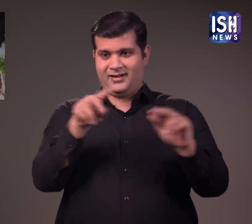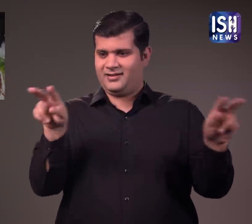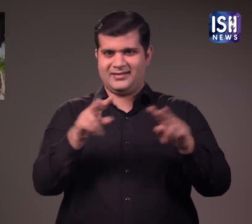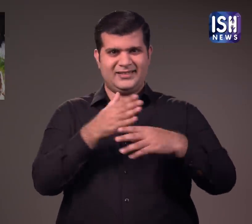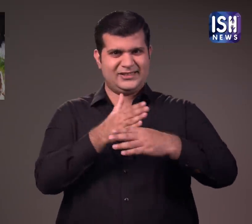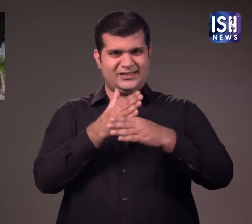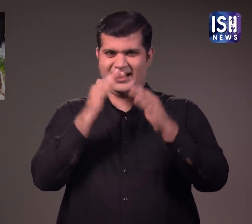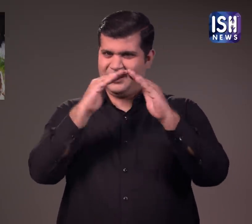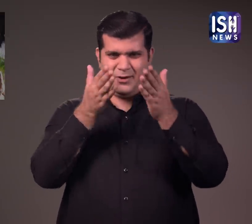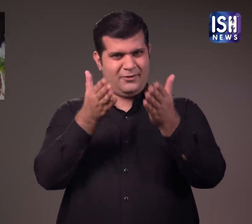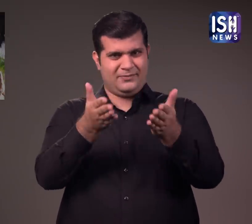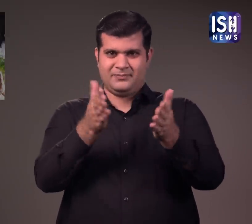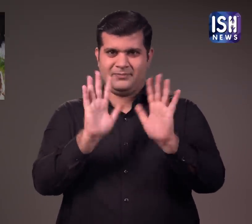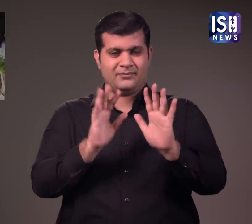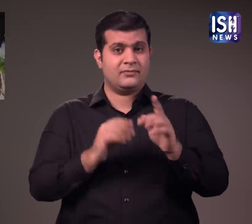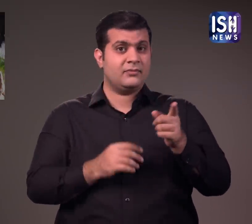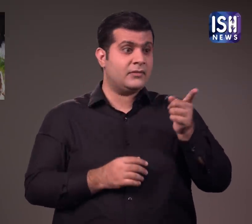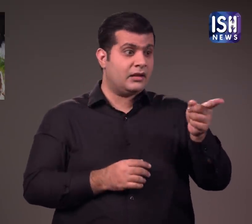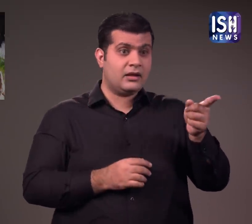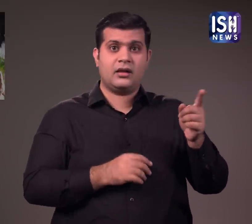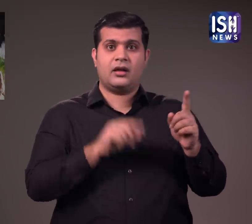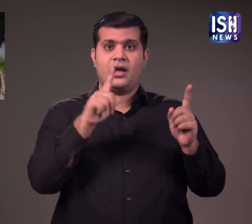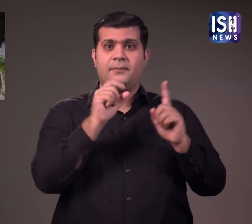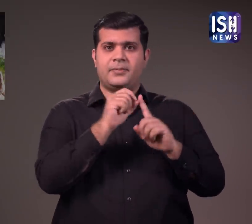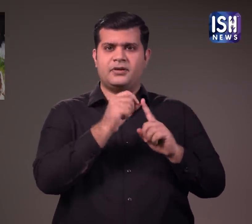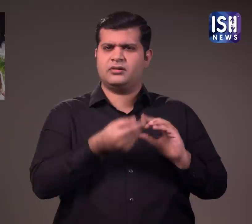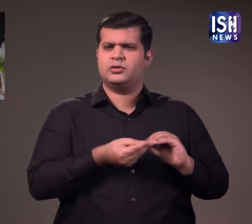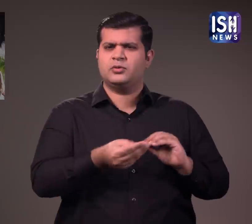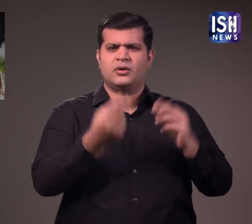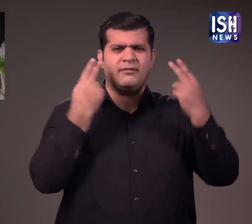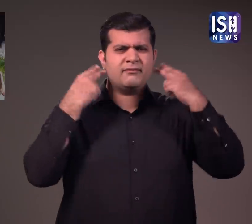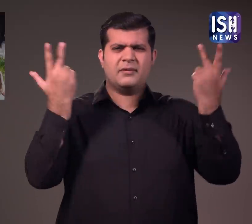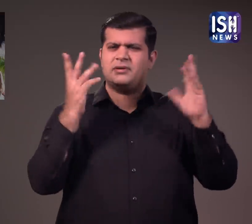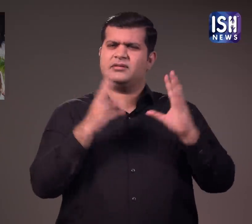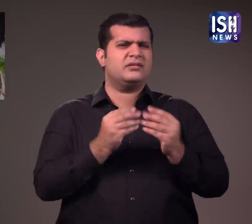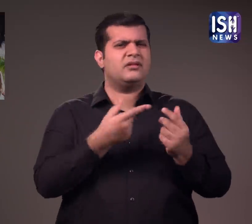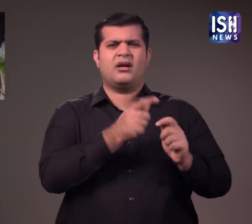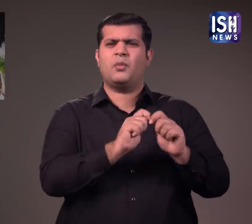है क्योंकि लियांडर का टेनिस में केरियर लगभग खतम हो चुका है